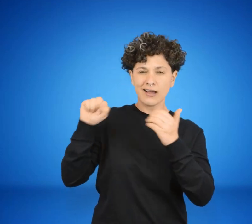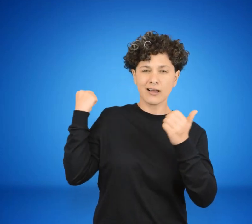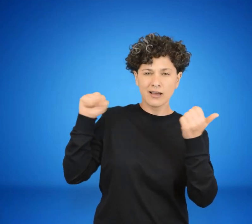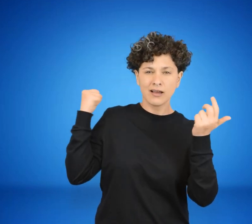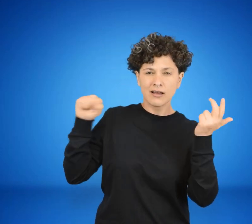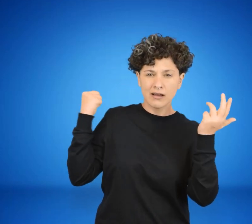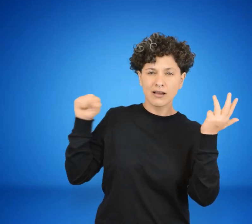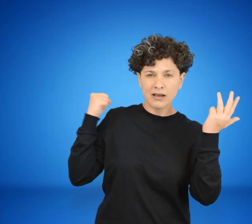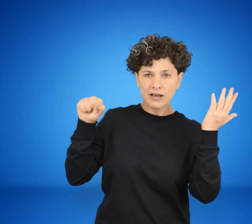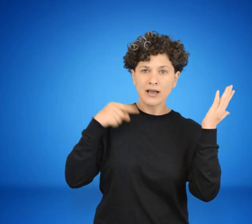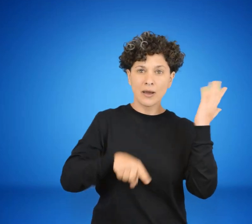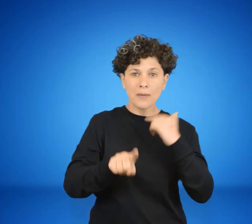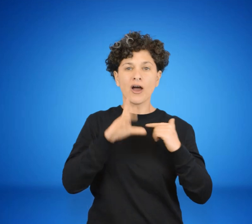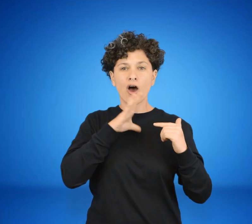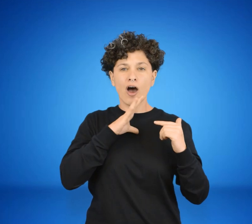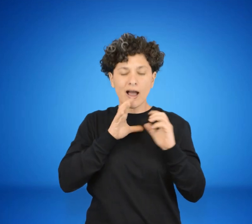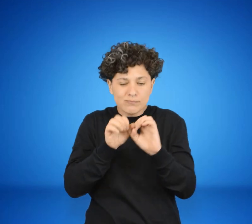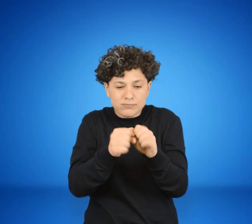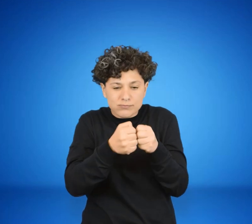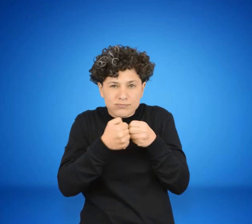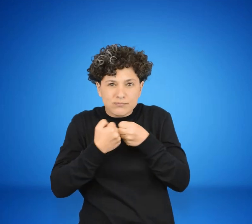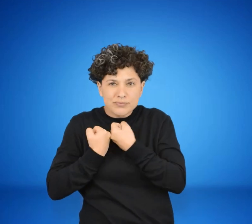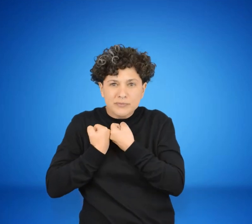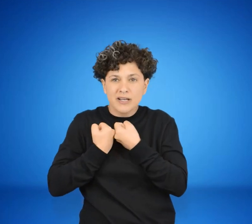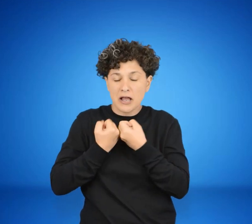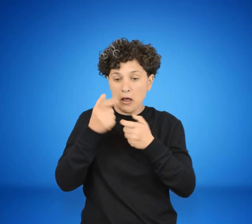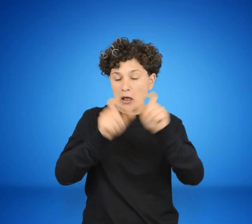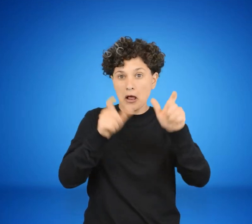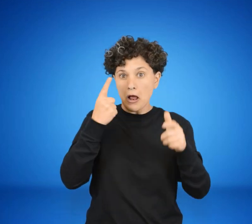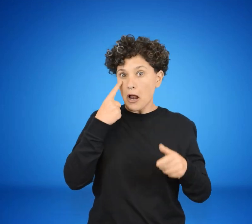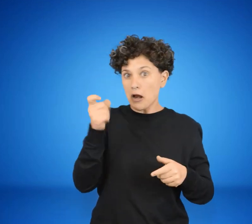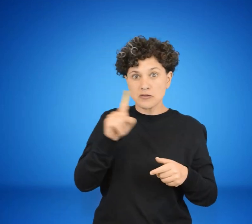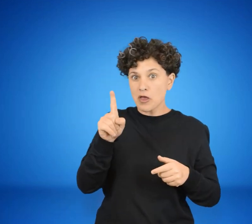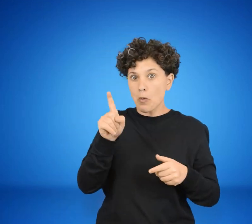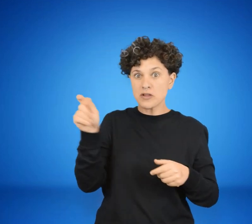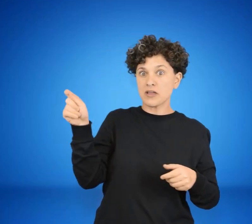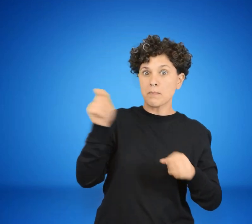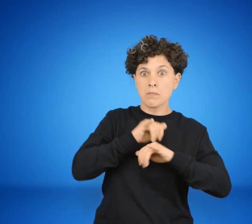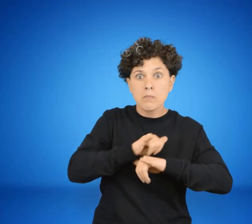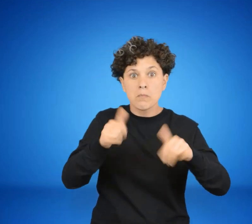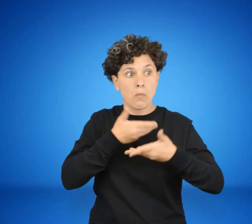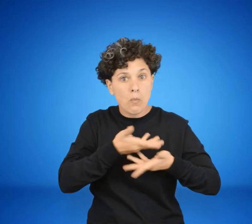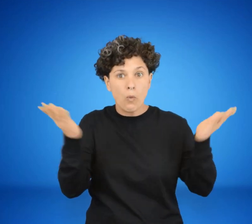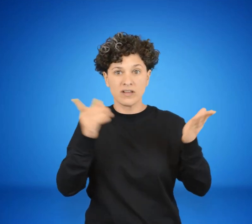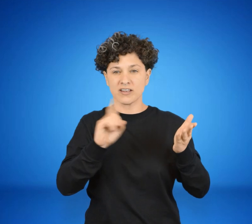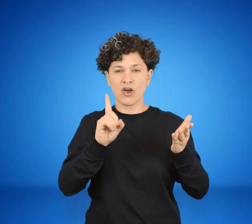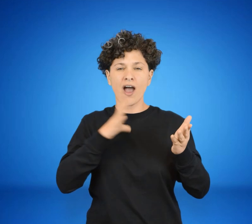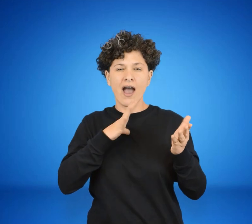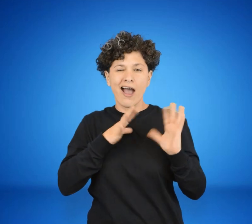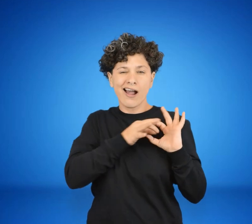también ilegítimas, pero que estaban o bien ocultos al sistema y a la opinión pública